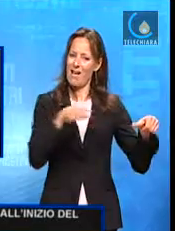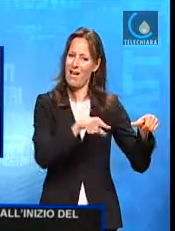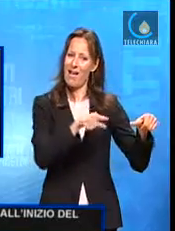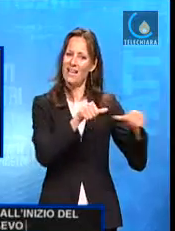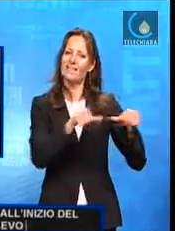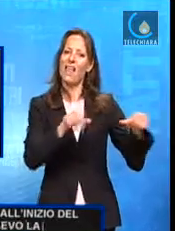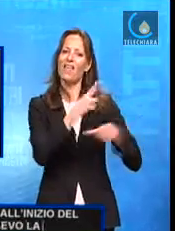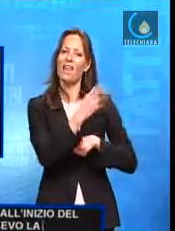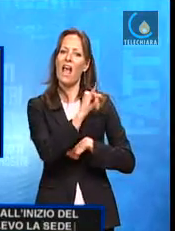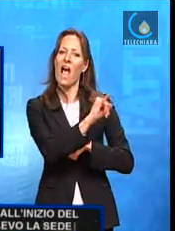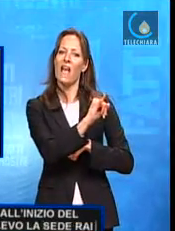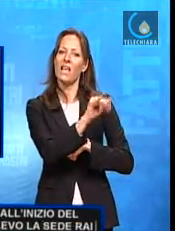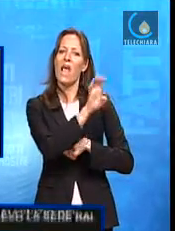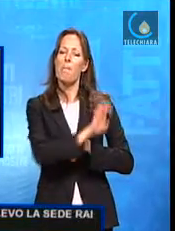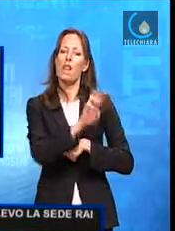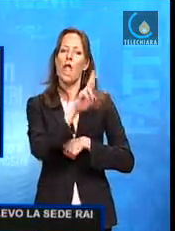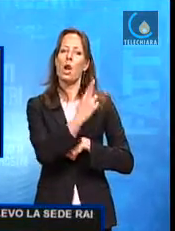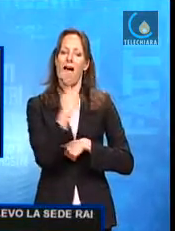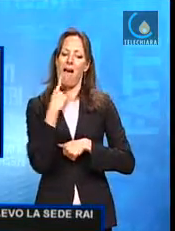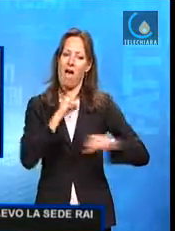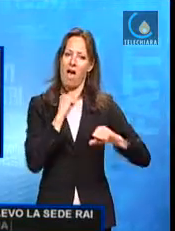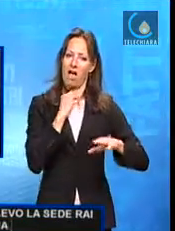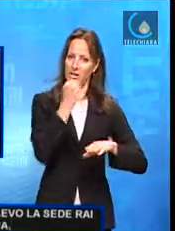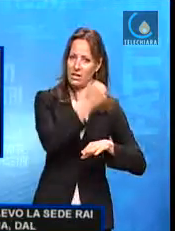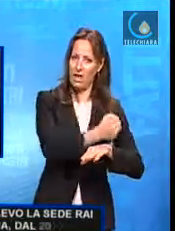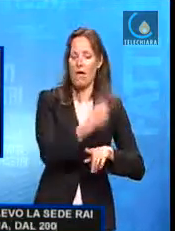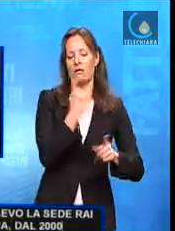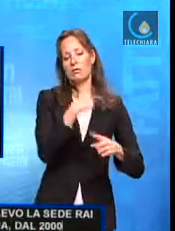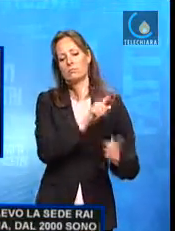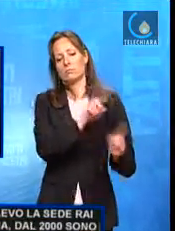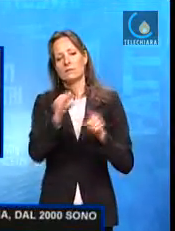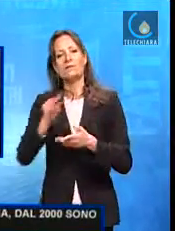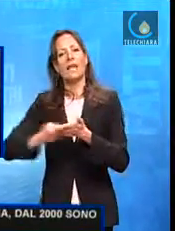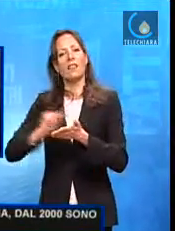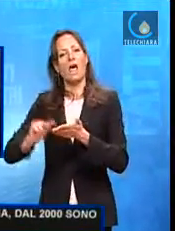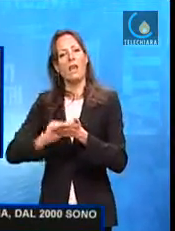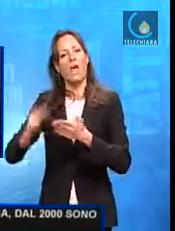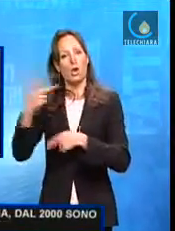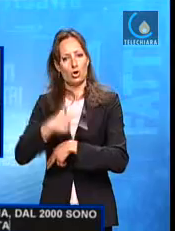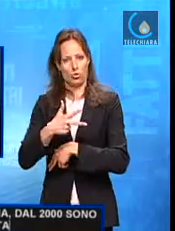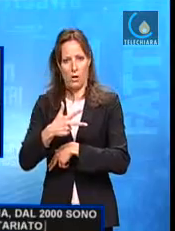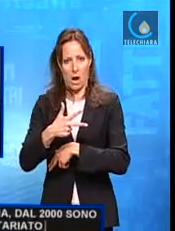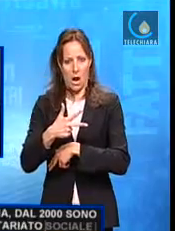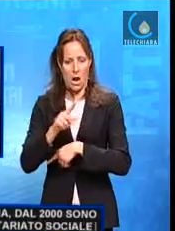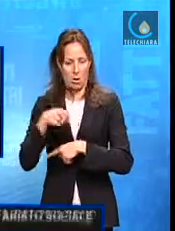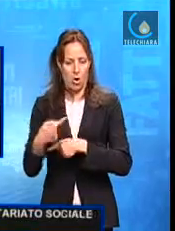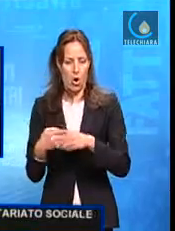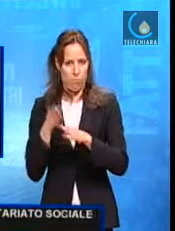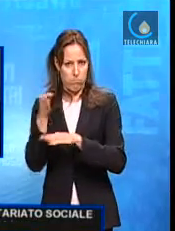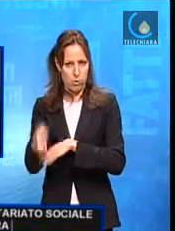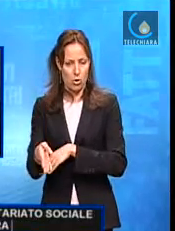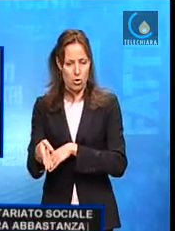Romagna e dal 2000 sono arrivato al segretariato sociale, che è una struttura abbastanza strana, perché ha la